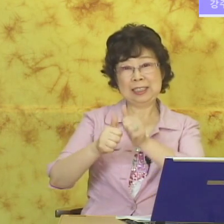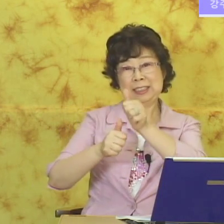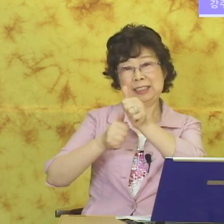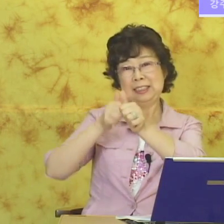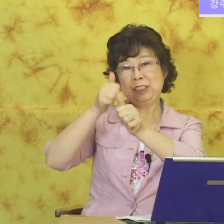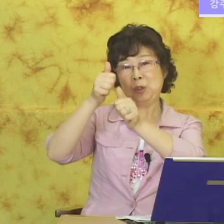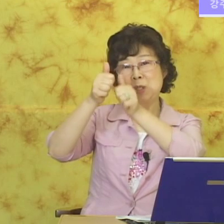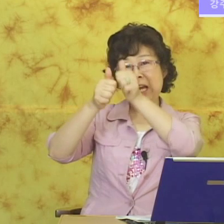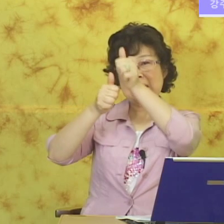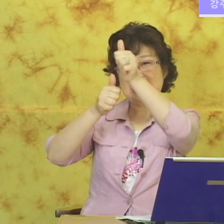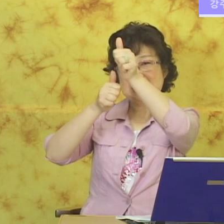조상.